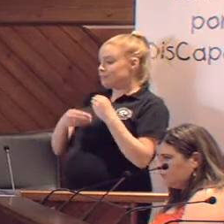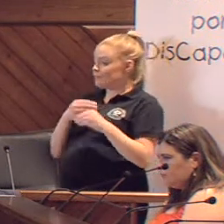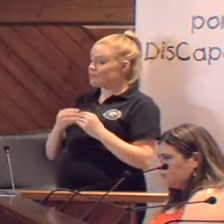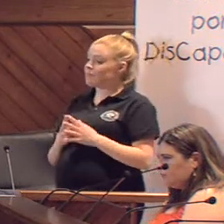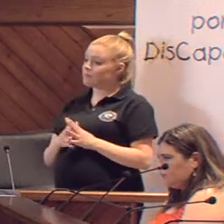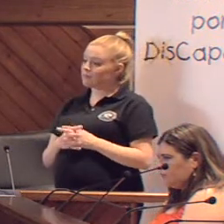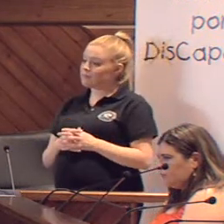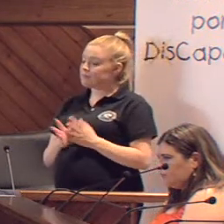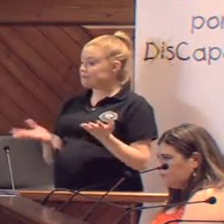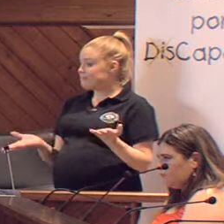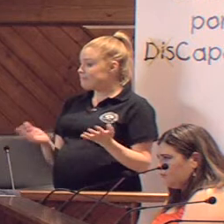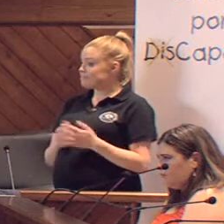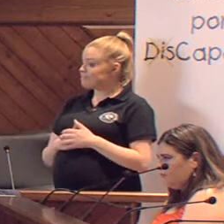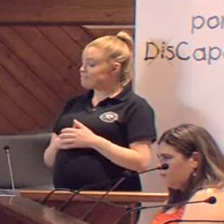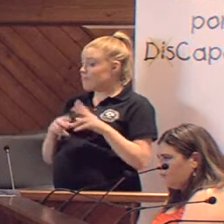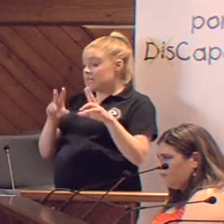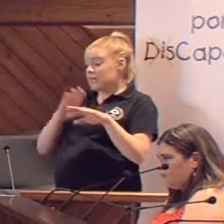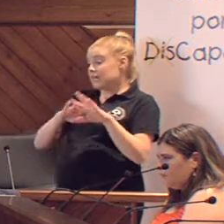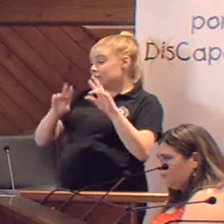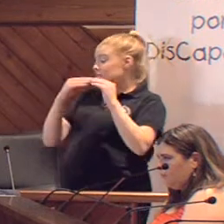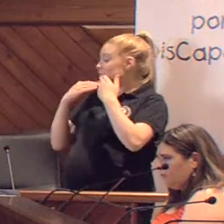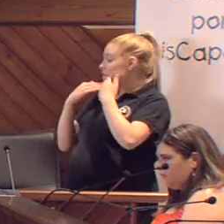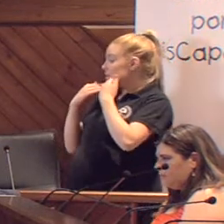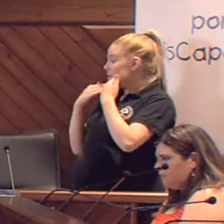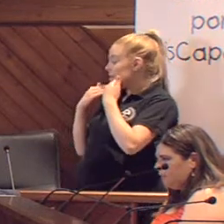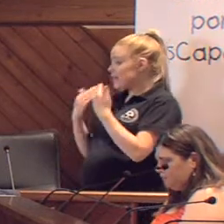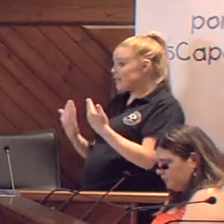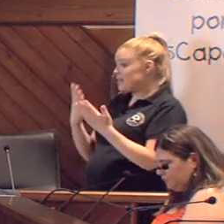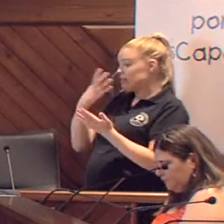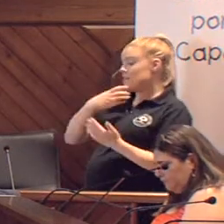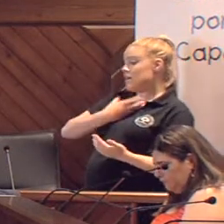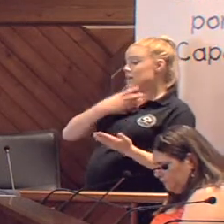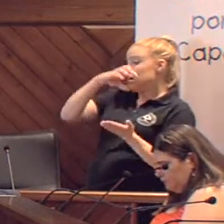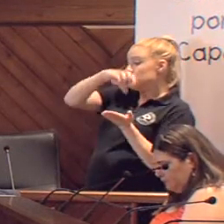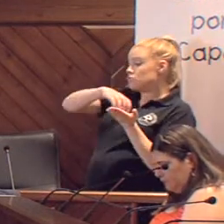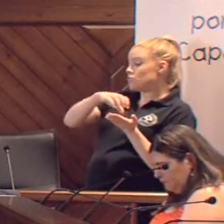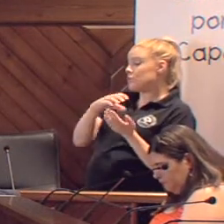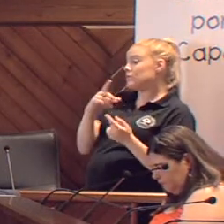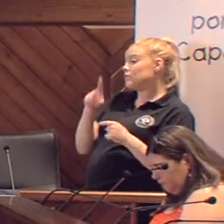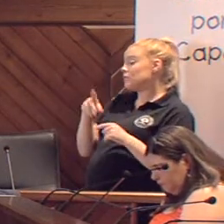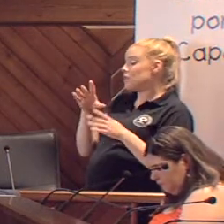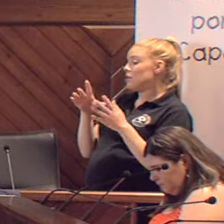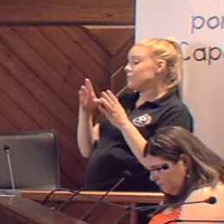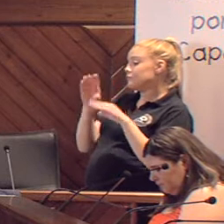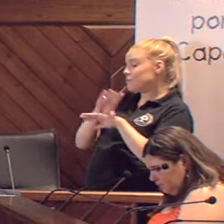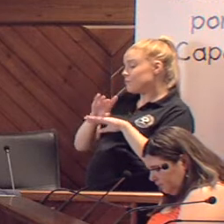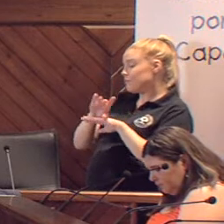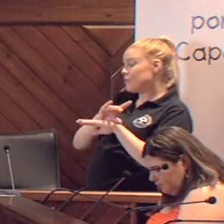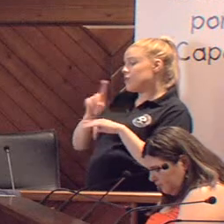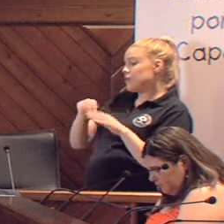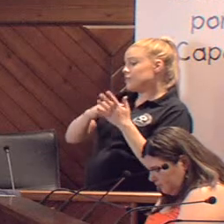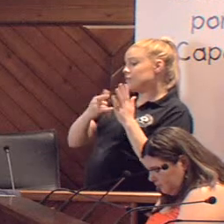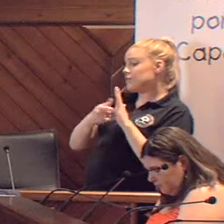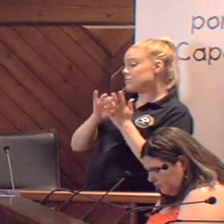aquí. Y, nada, por tal terminar, pues dar las gracias al Ayuntamiento y a la Consejería de Servicios Sociales y a los técnicos,